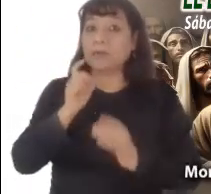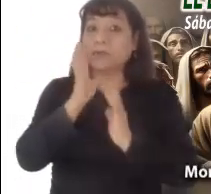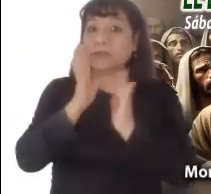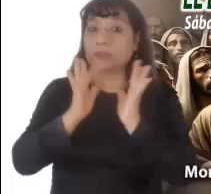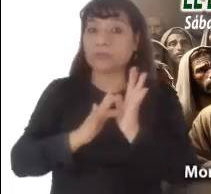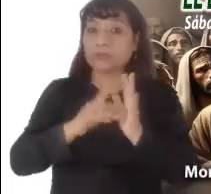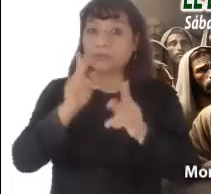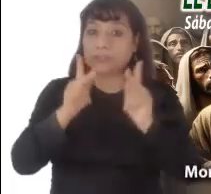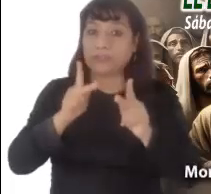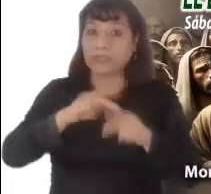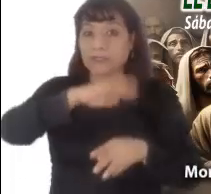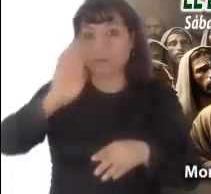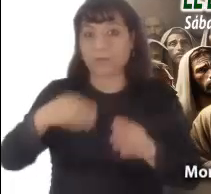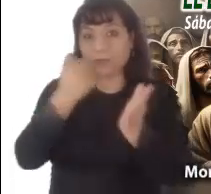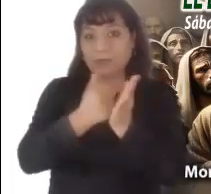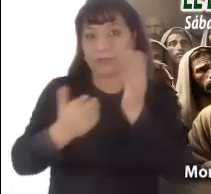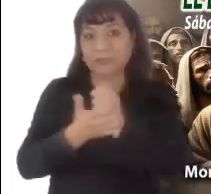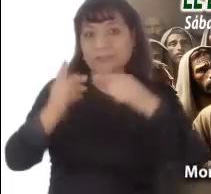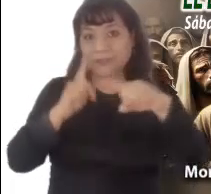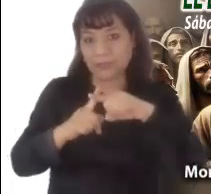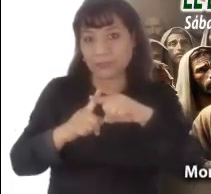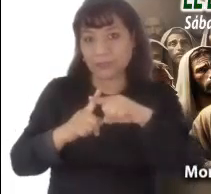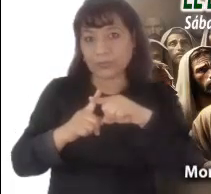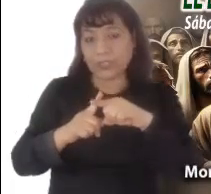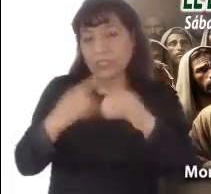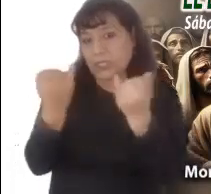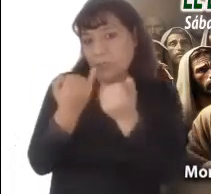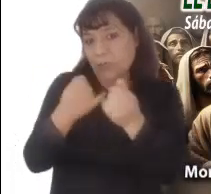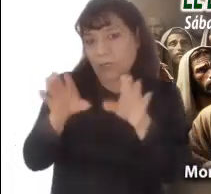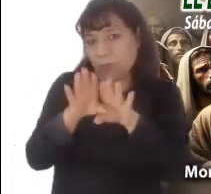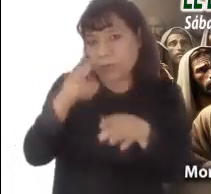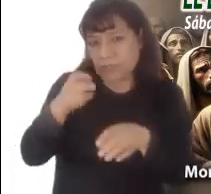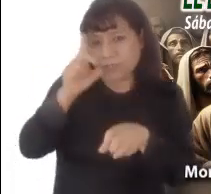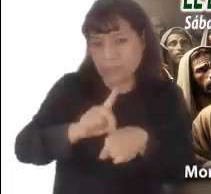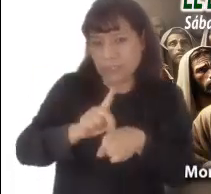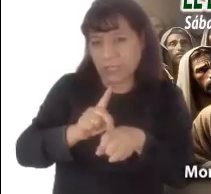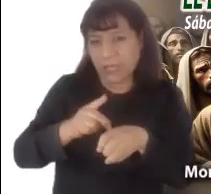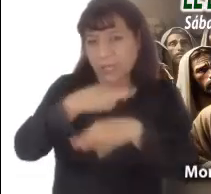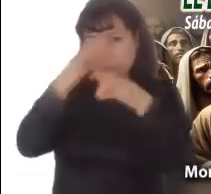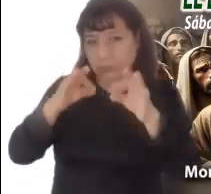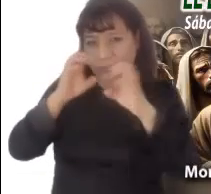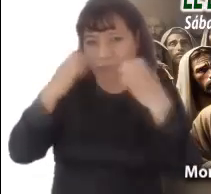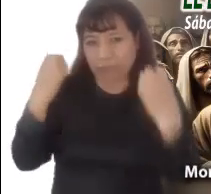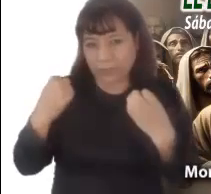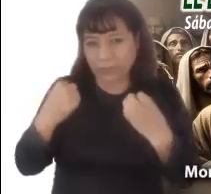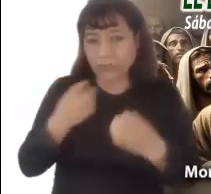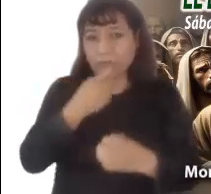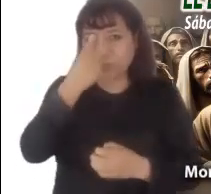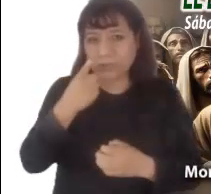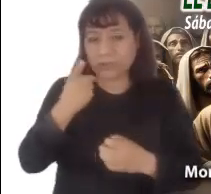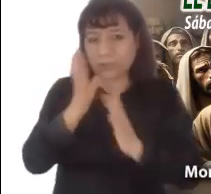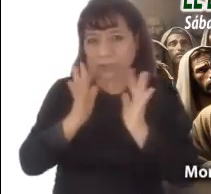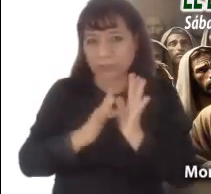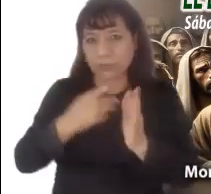en sus muy diferentes formas, como lo hace en el pasaje de este día, anunciando que va a ser entregado,